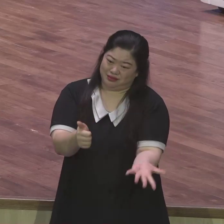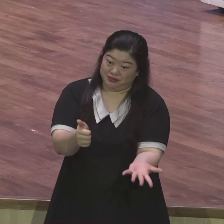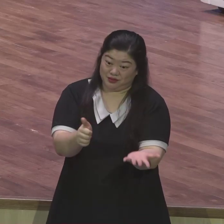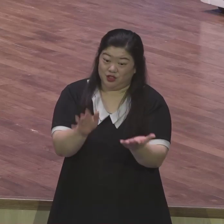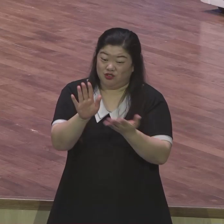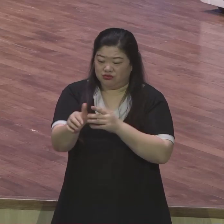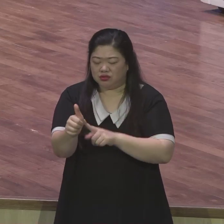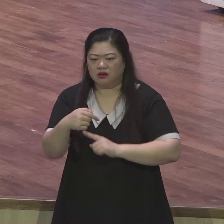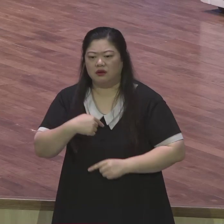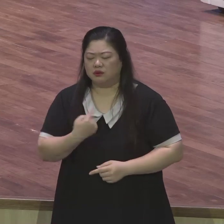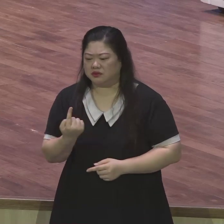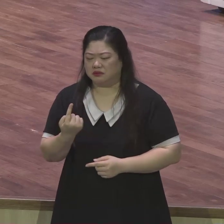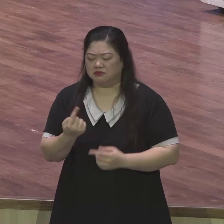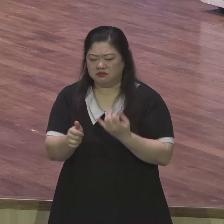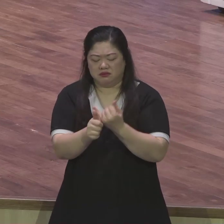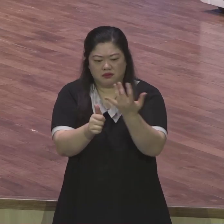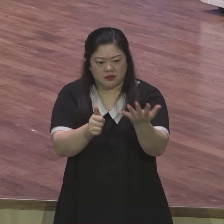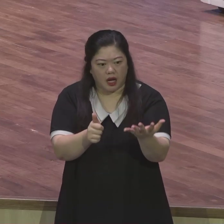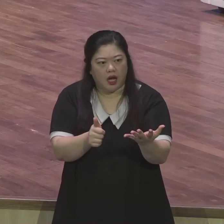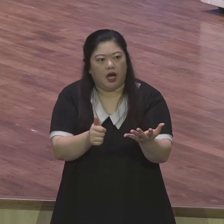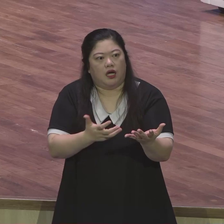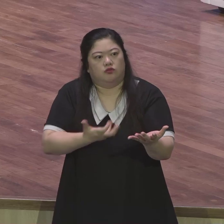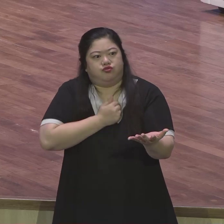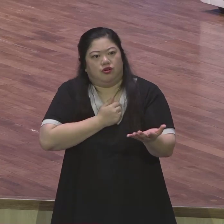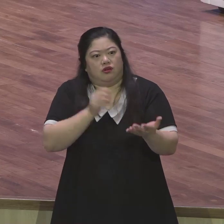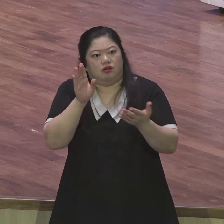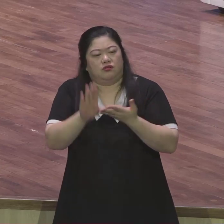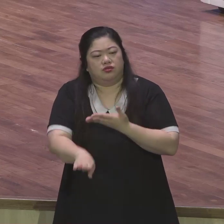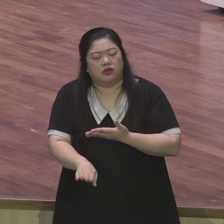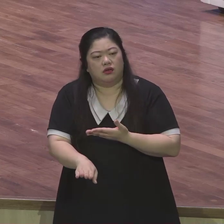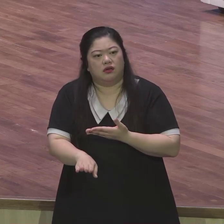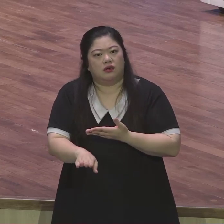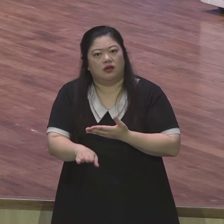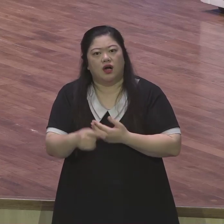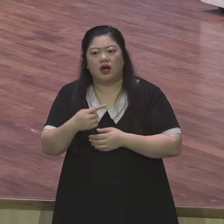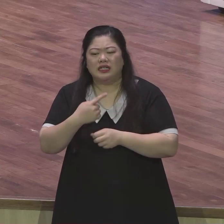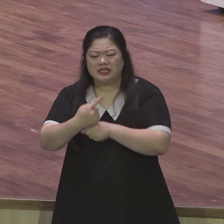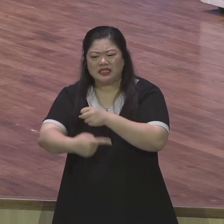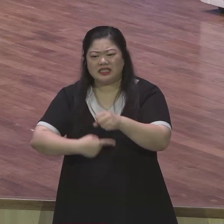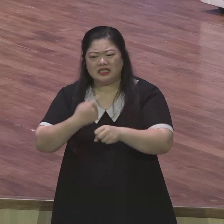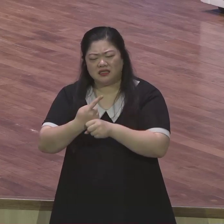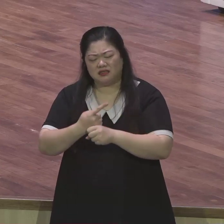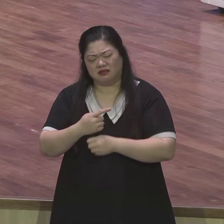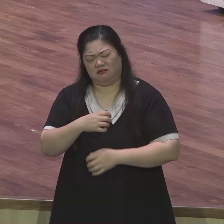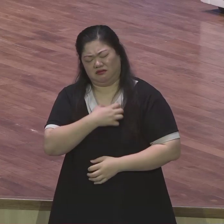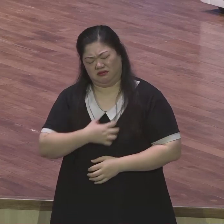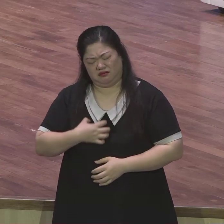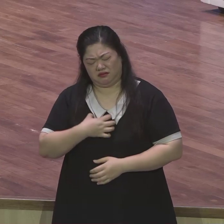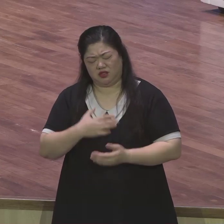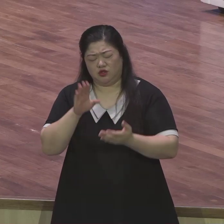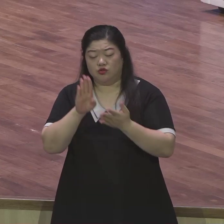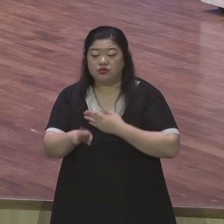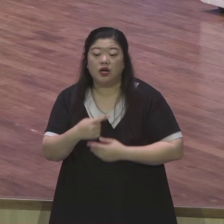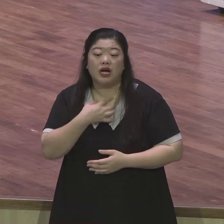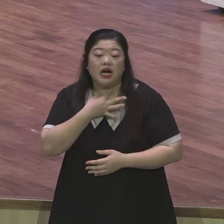거싱 목사님의 건강도 급격히 나빠져서 부인이 죽은 지 1년 만에 목소리를 잃어버려요 명설교가가